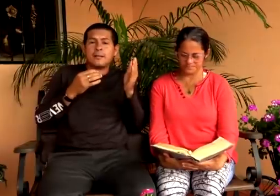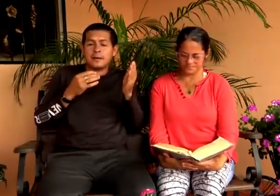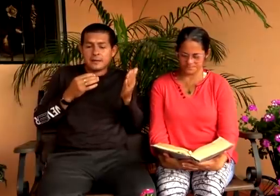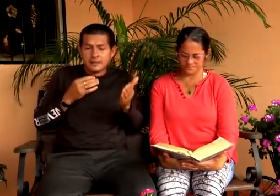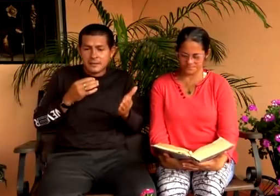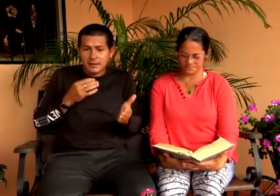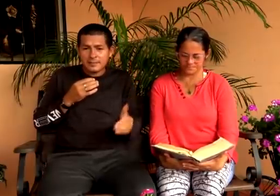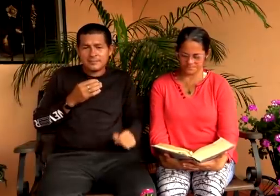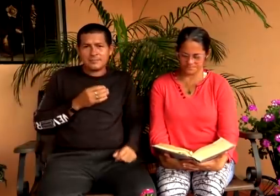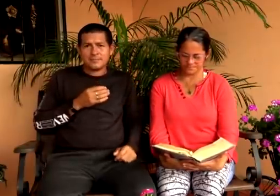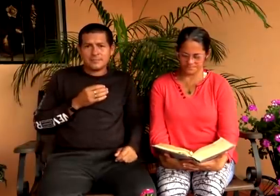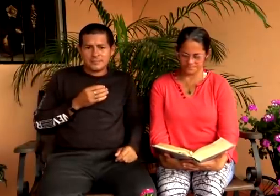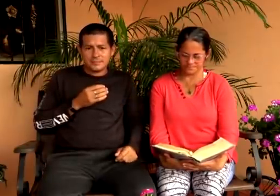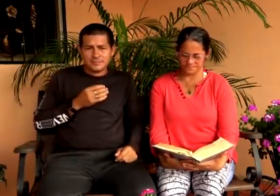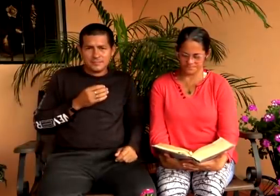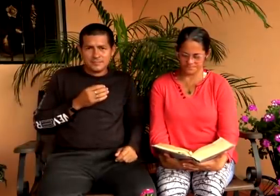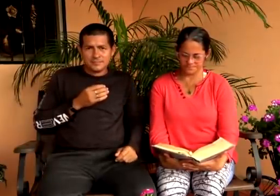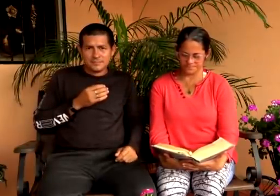digo la verdad.